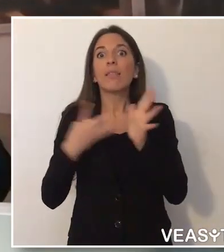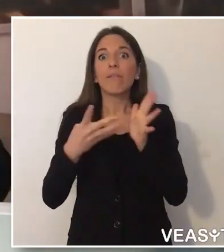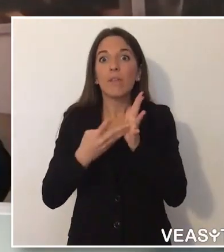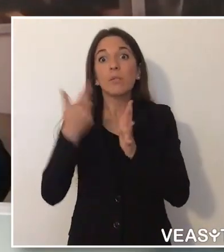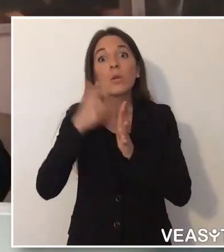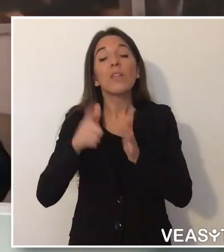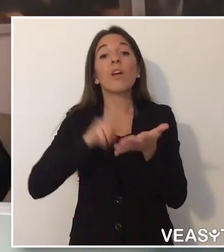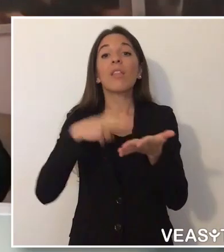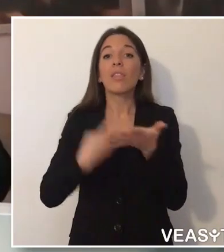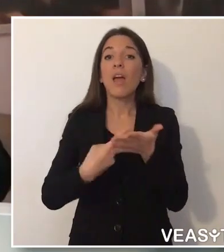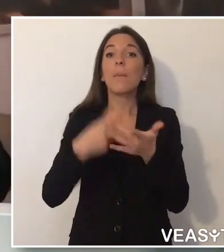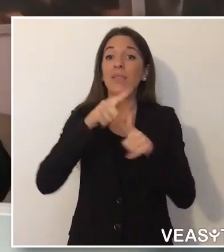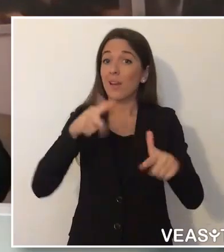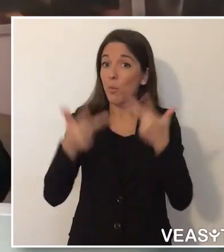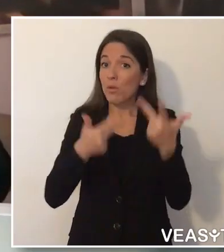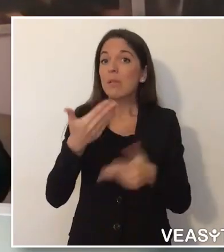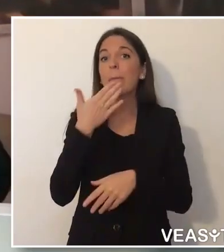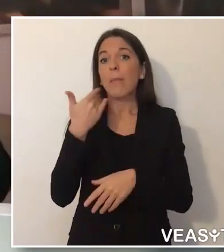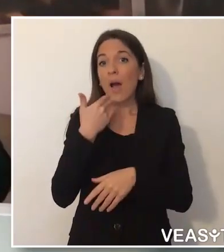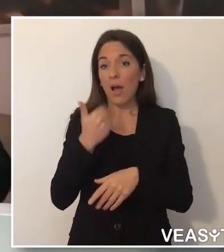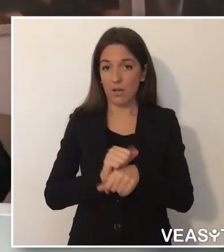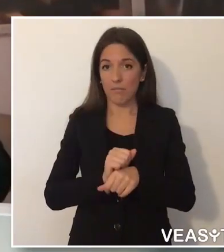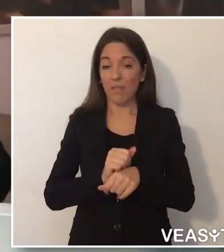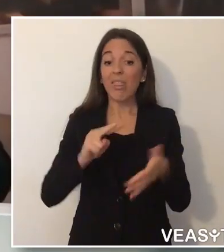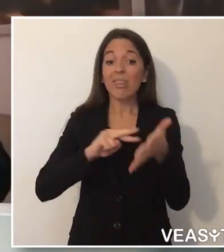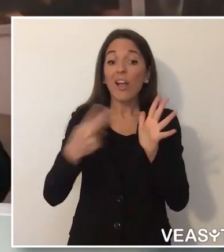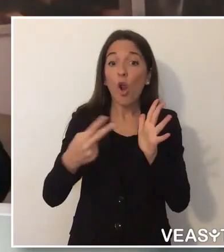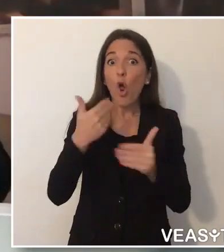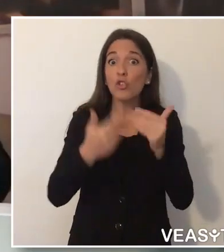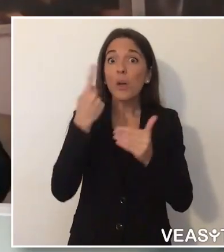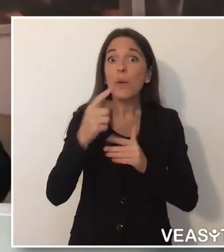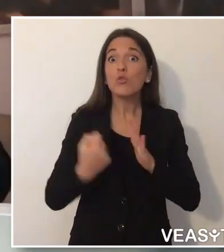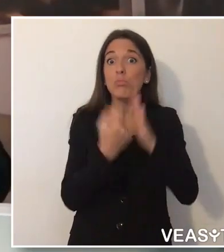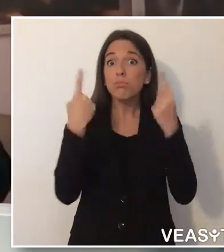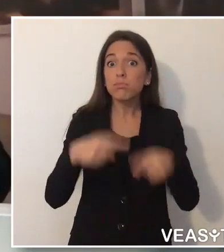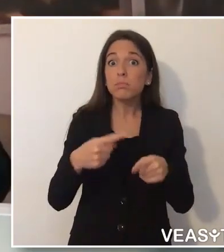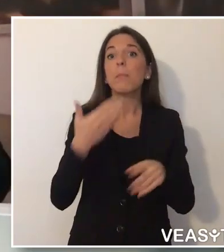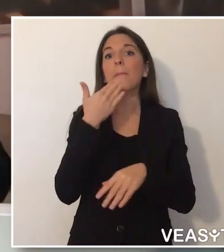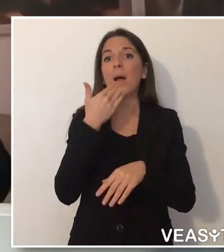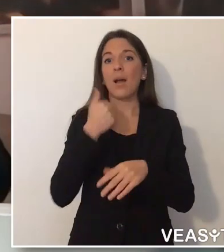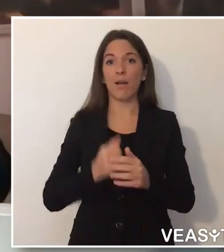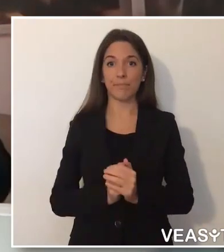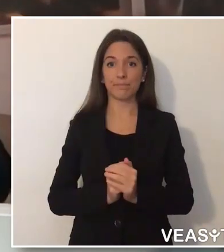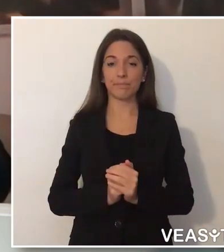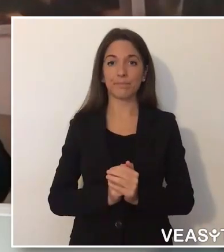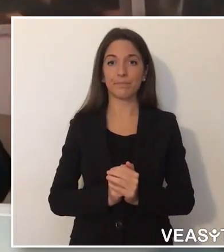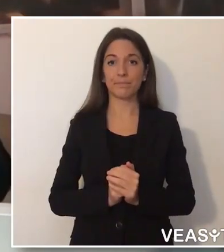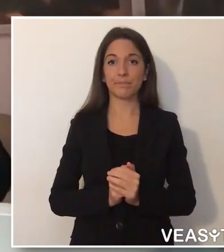telefonare ai numeri di emergenza e nel poter essere assistiti in ambito sanitario o amministrativo, con l'adeguato supporto di